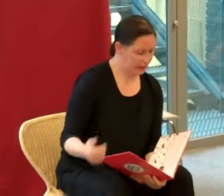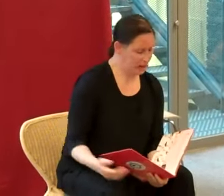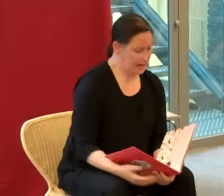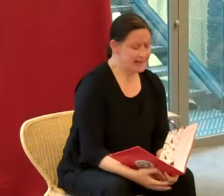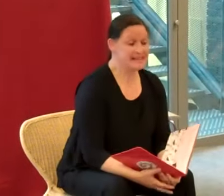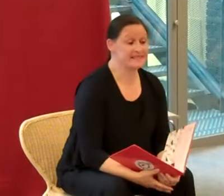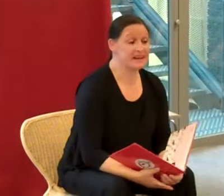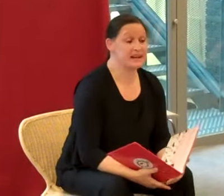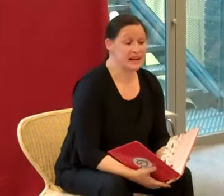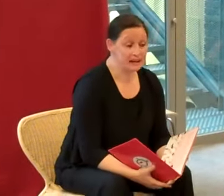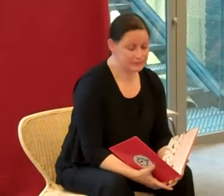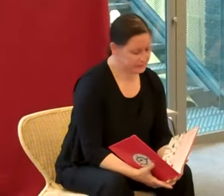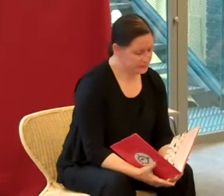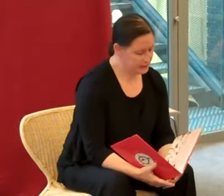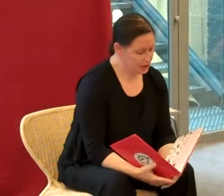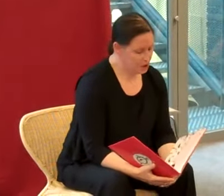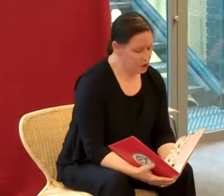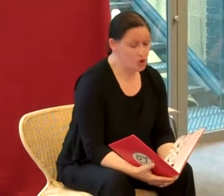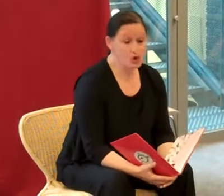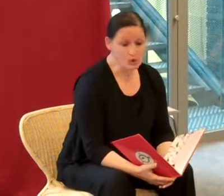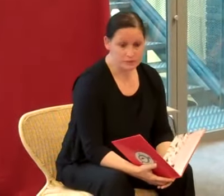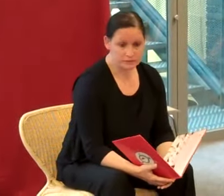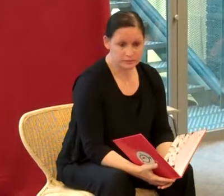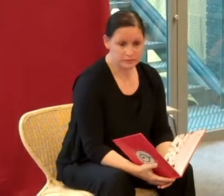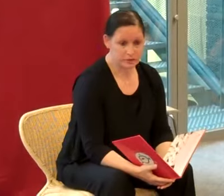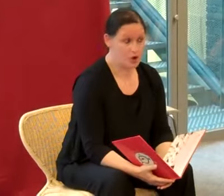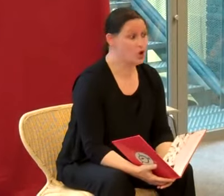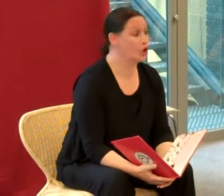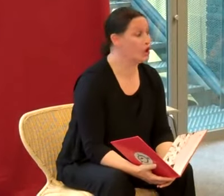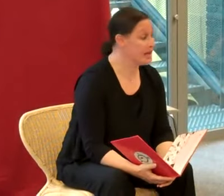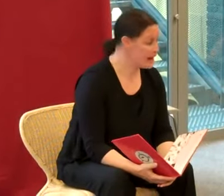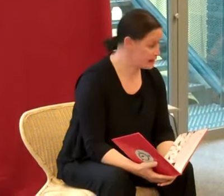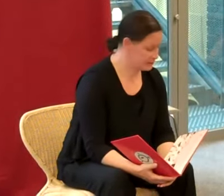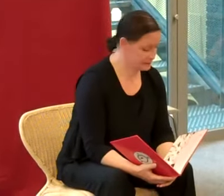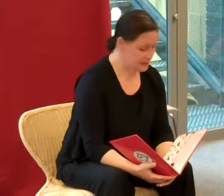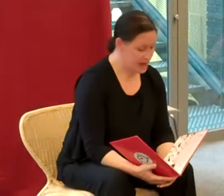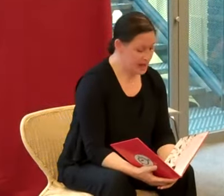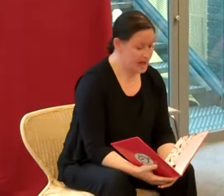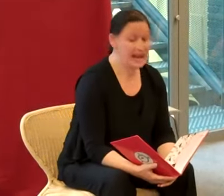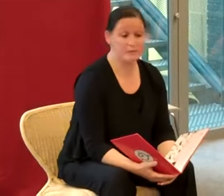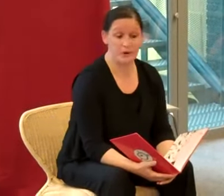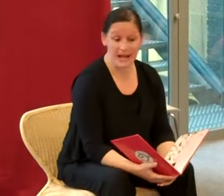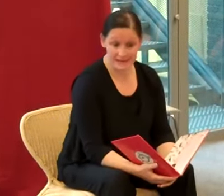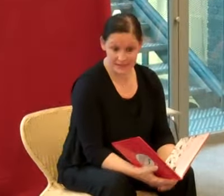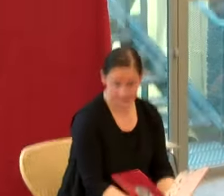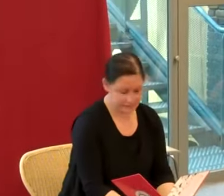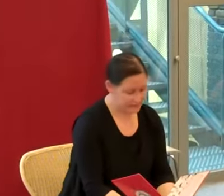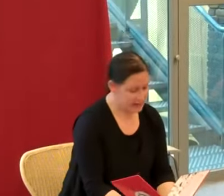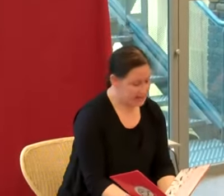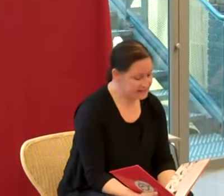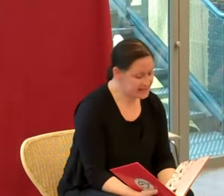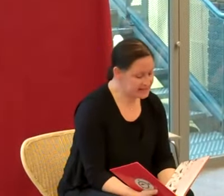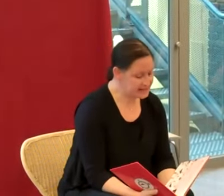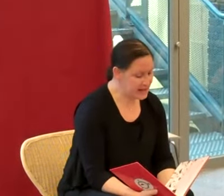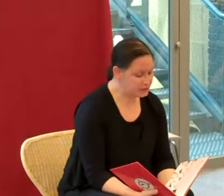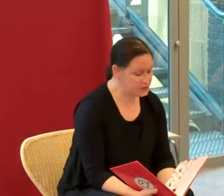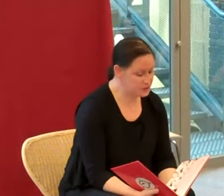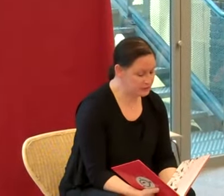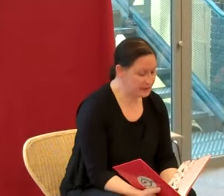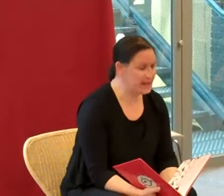Cette année-là, le loup, le renard et la belette décidèrent de s'offrir